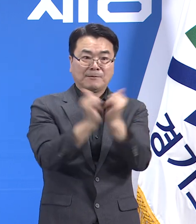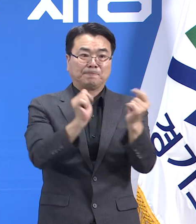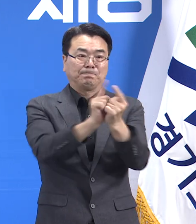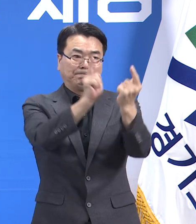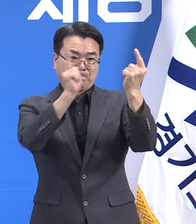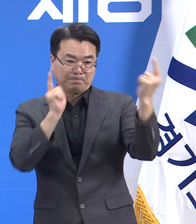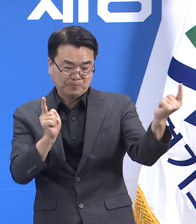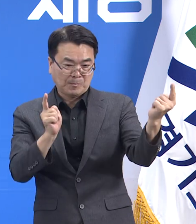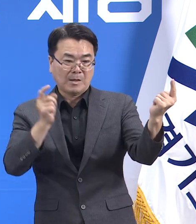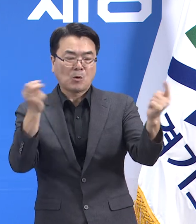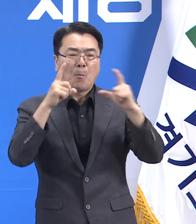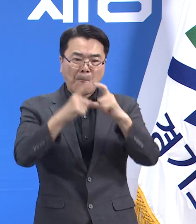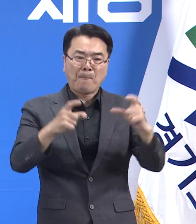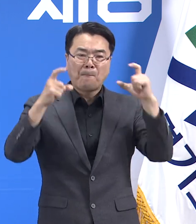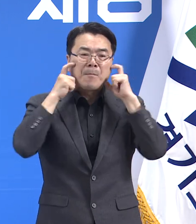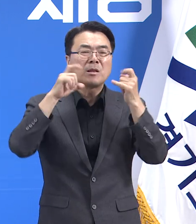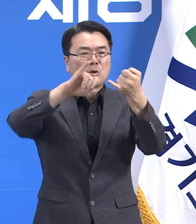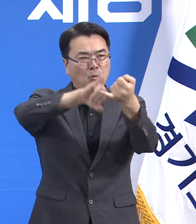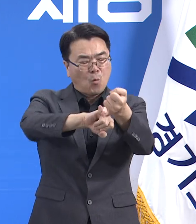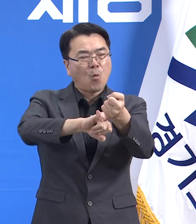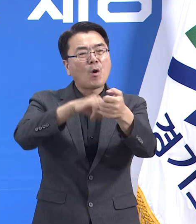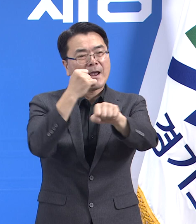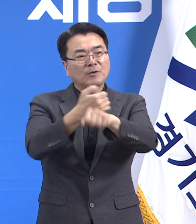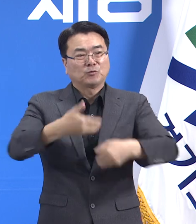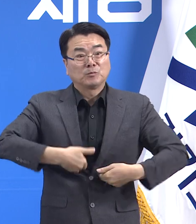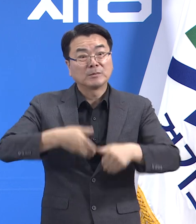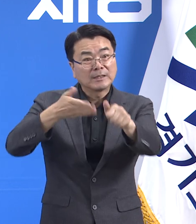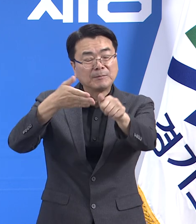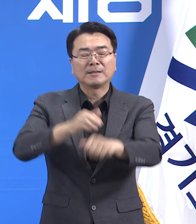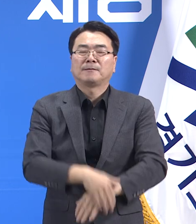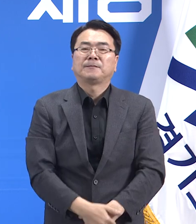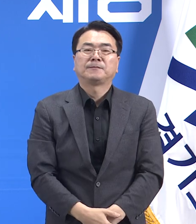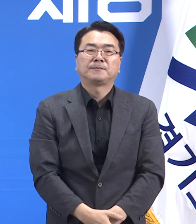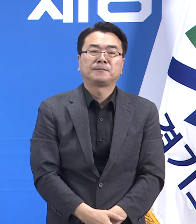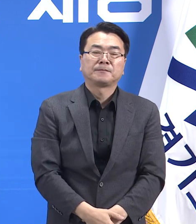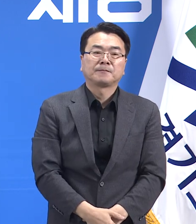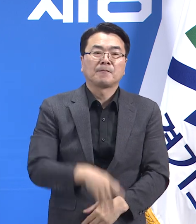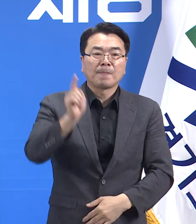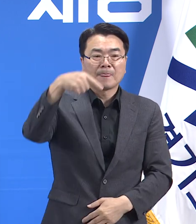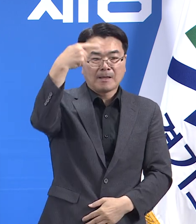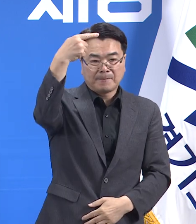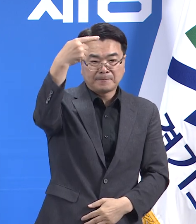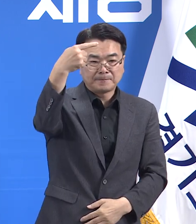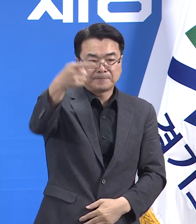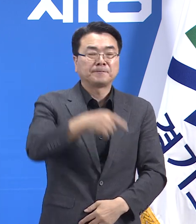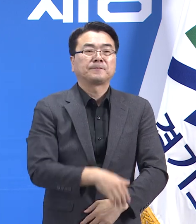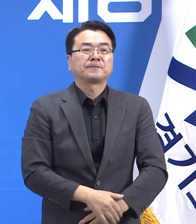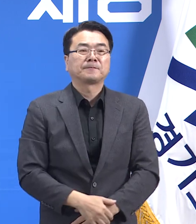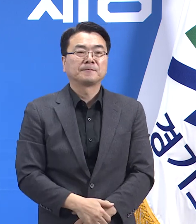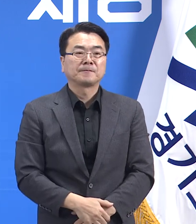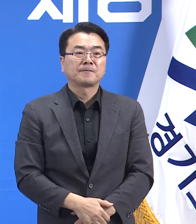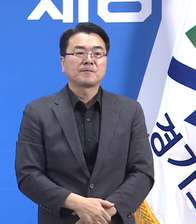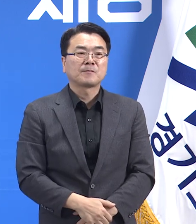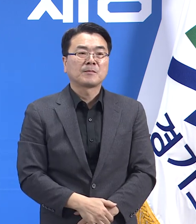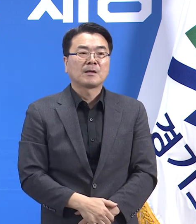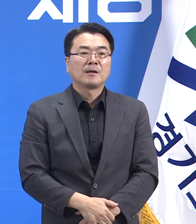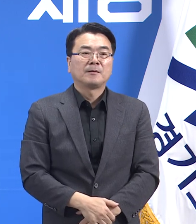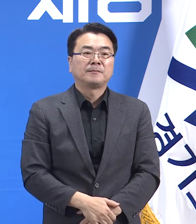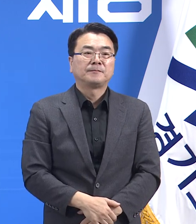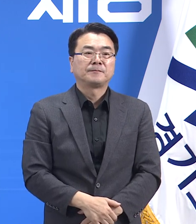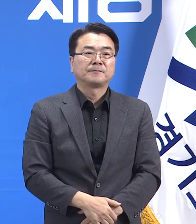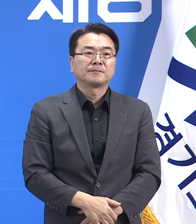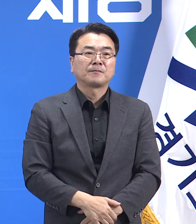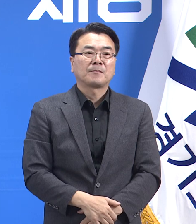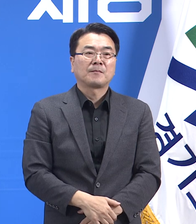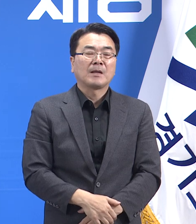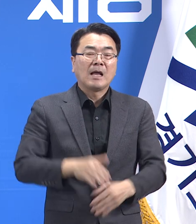마스크 착용을 준수해 주시기 바랍니다. 다음은 안산시 자동차 부품 제조업체 관련 집단 감염